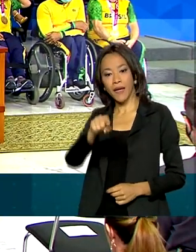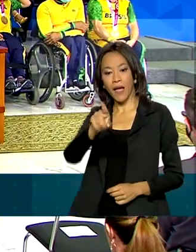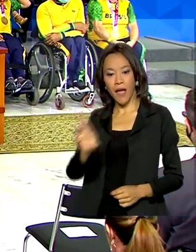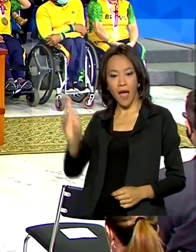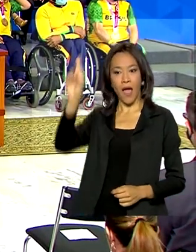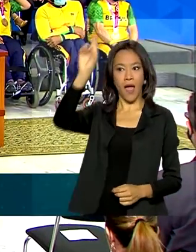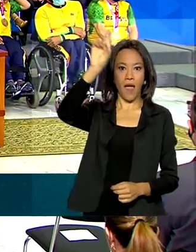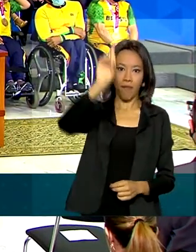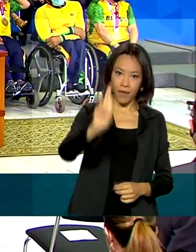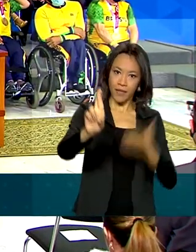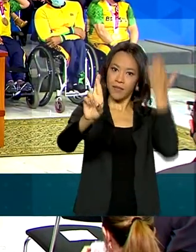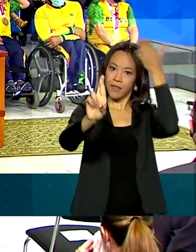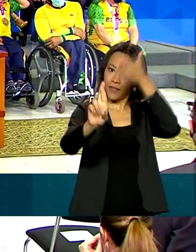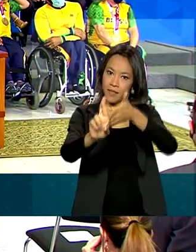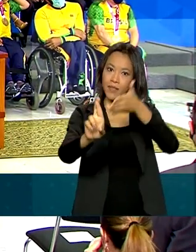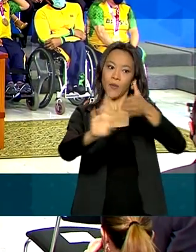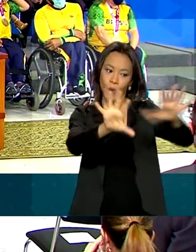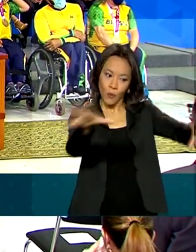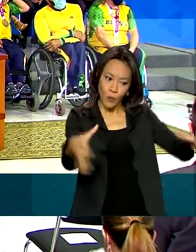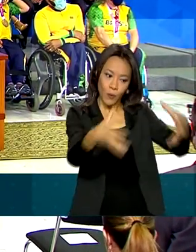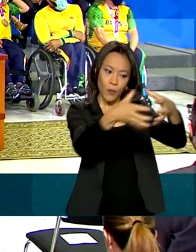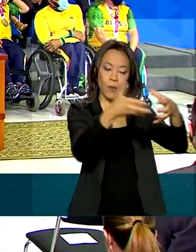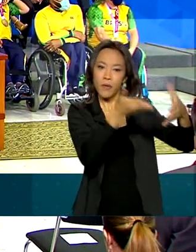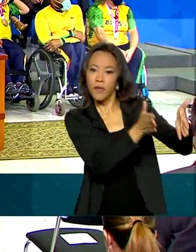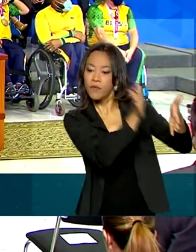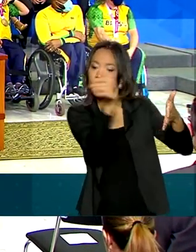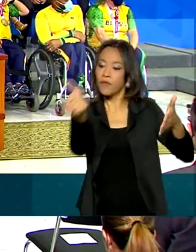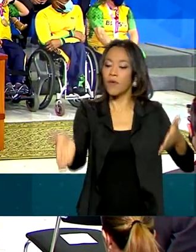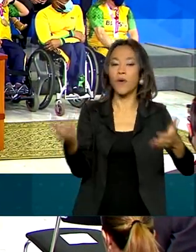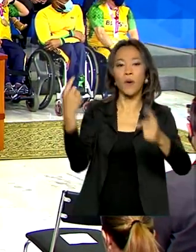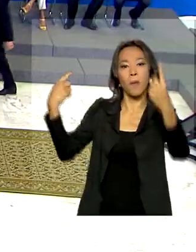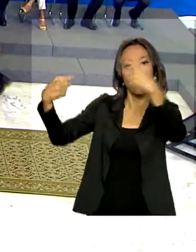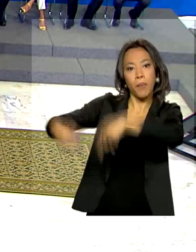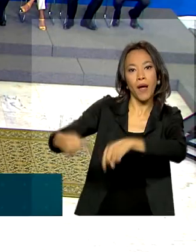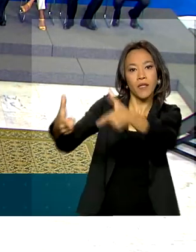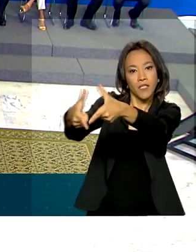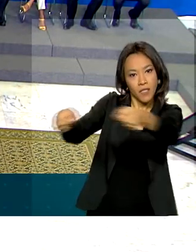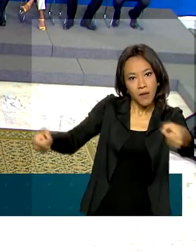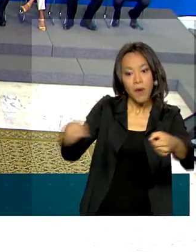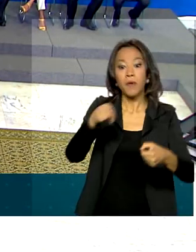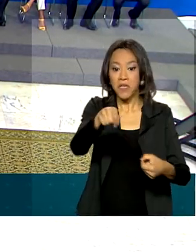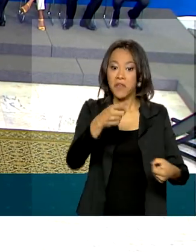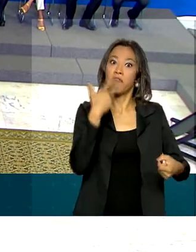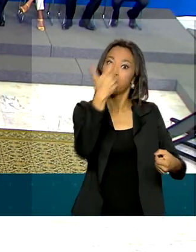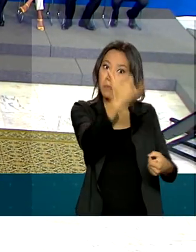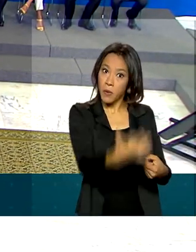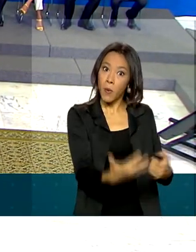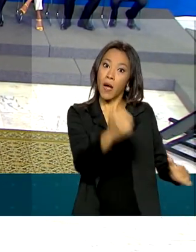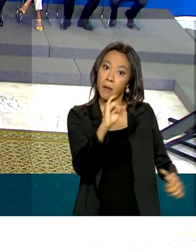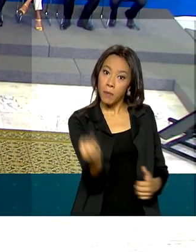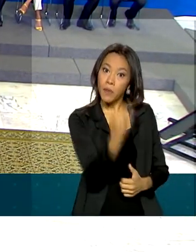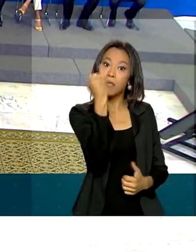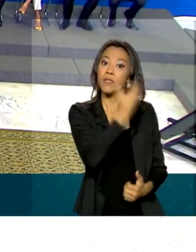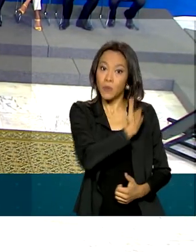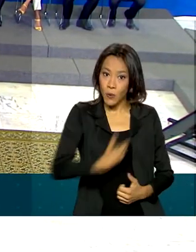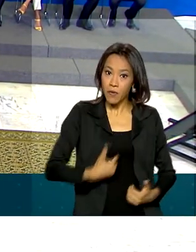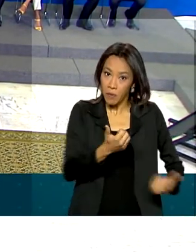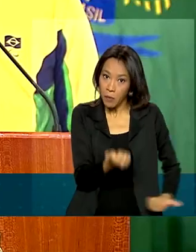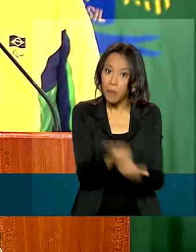Santiago representou os atletas que participaram dos Jogos e falou sobre a importância do apoio do governo para o esporte de